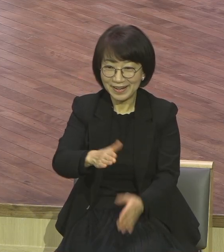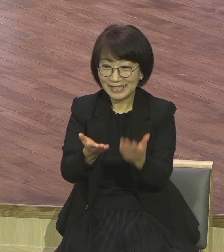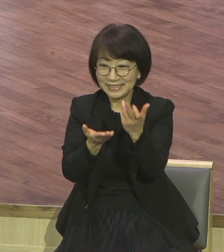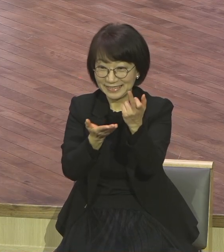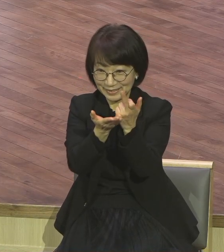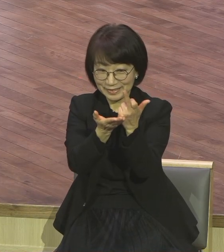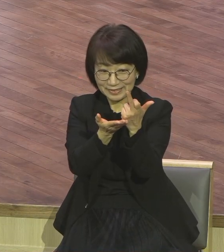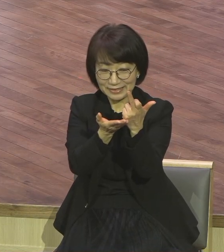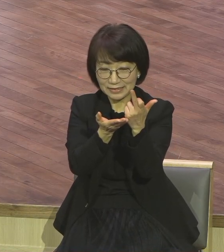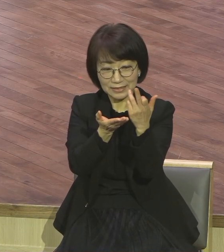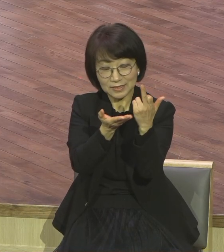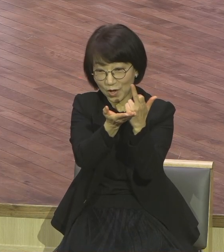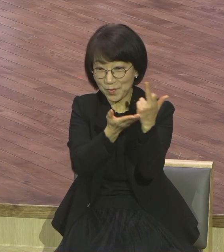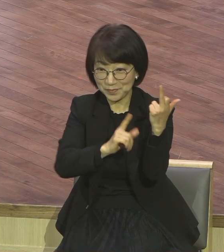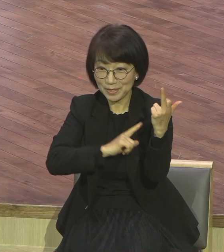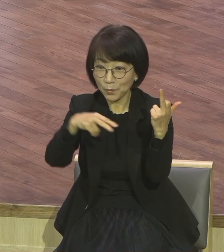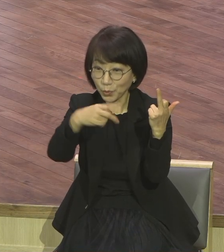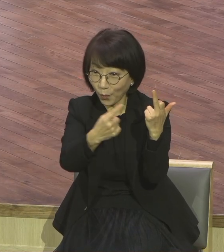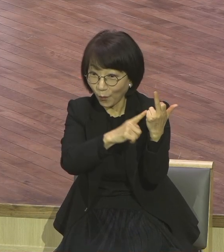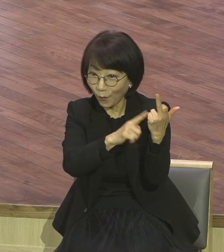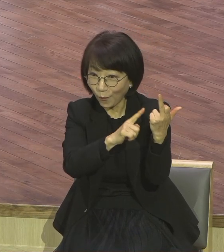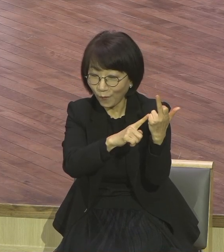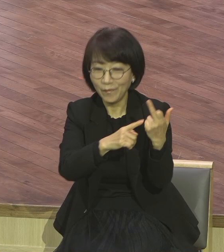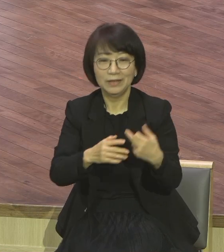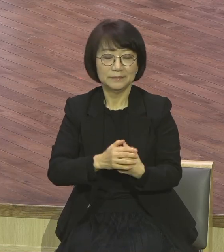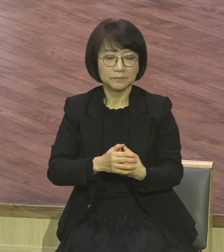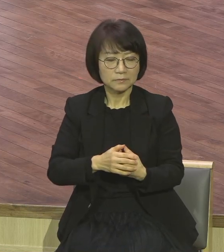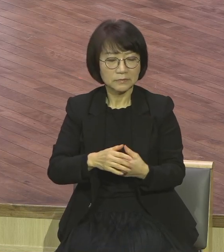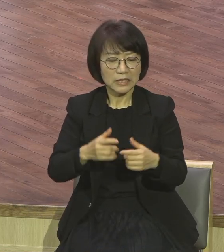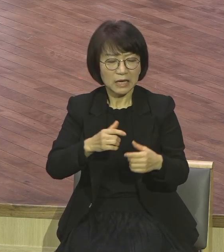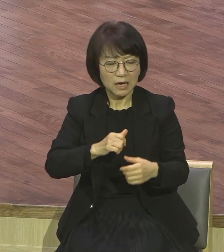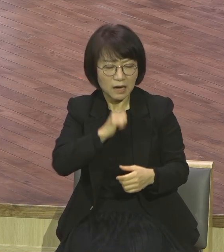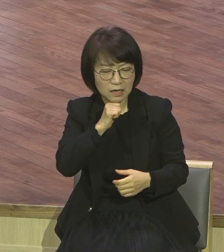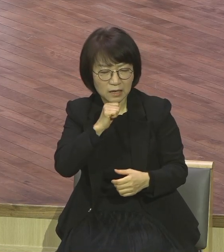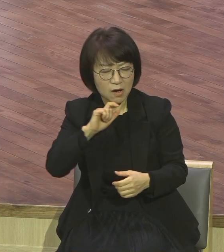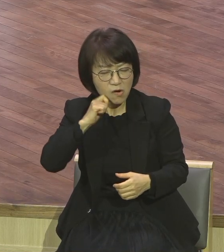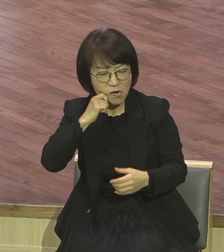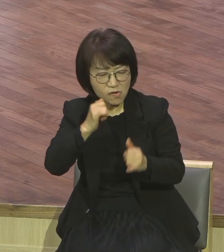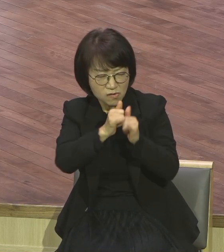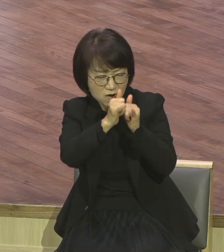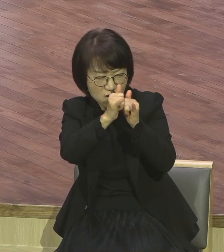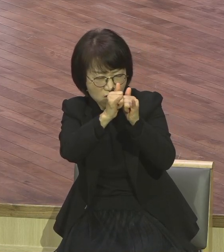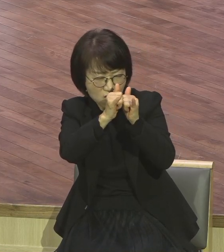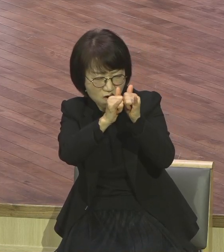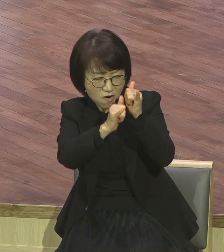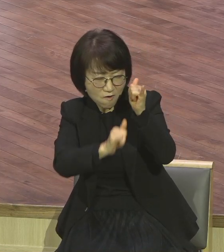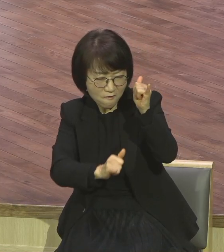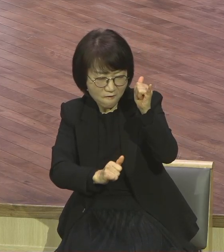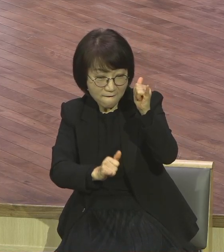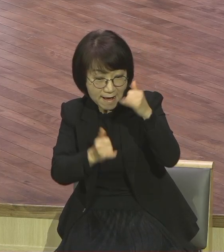가난하고 어렵고 험한 역사 속에서도 그래도라는 섬 득택에 시련을